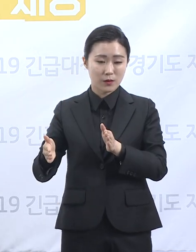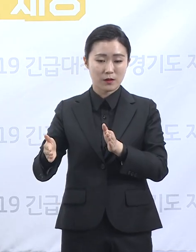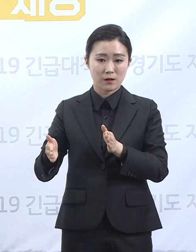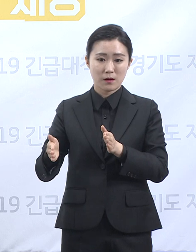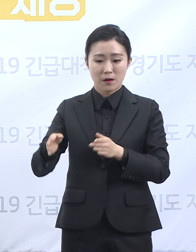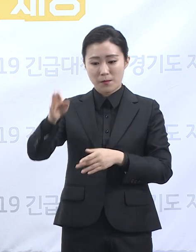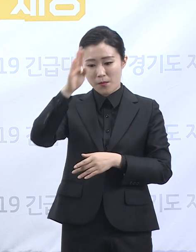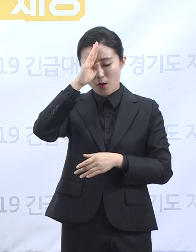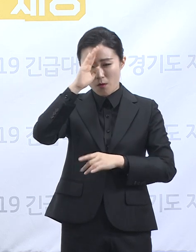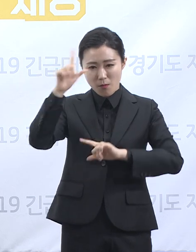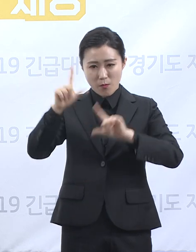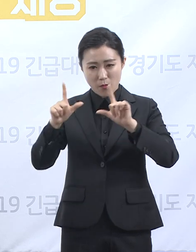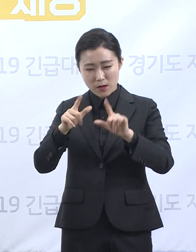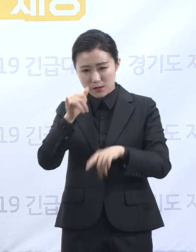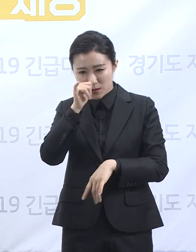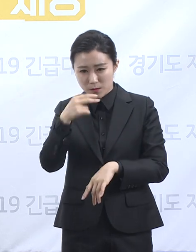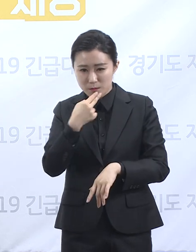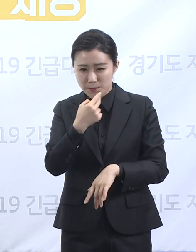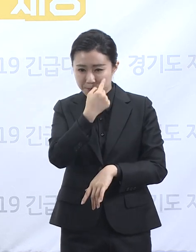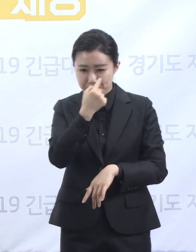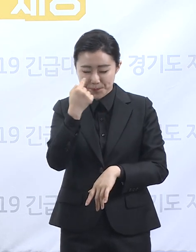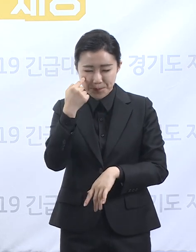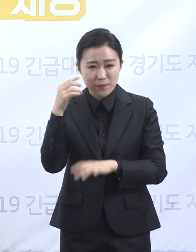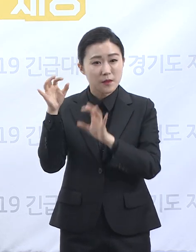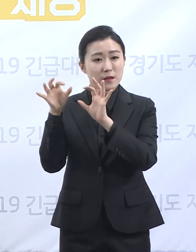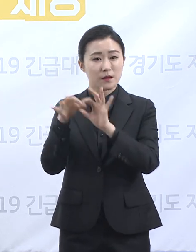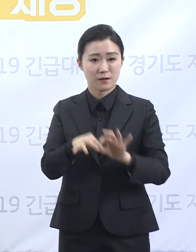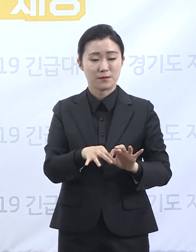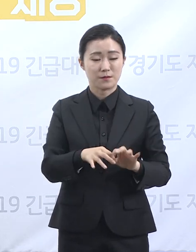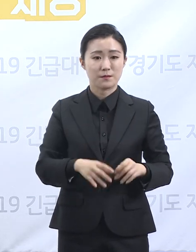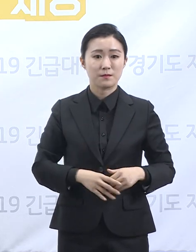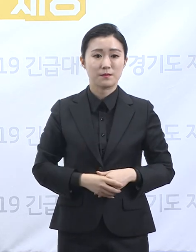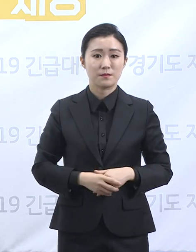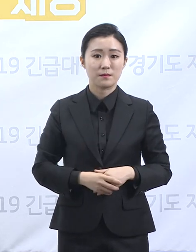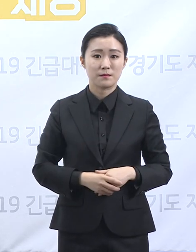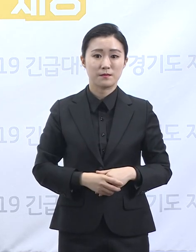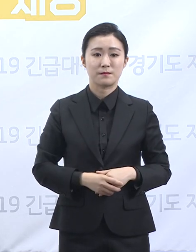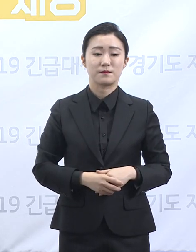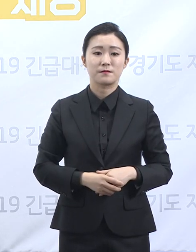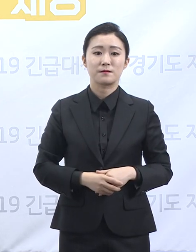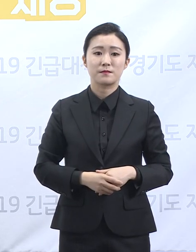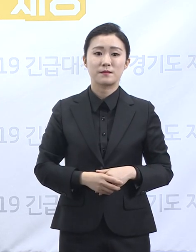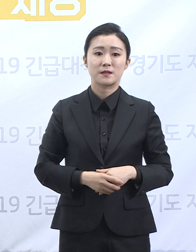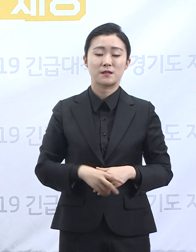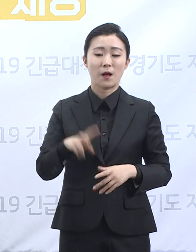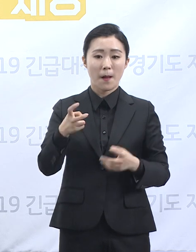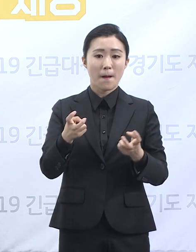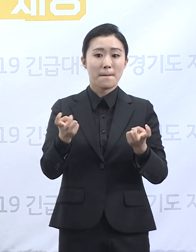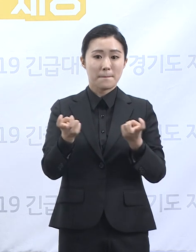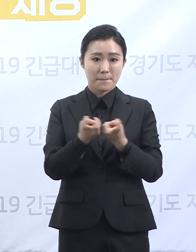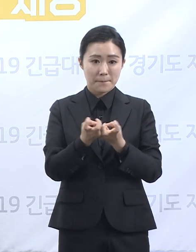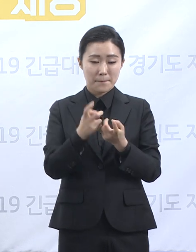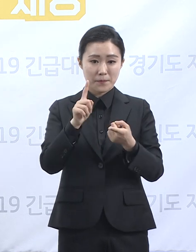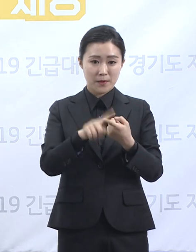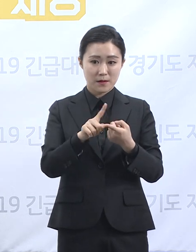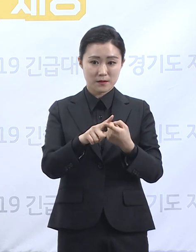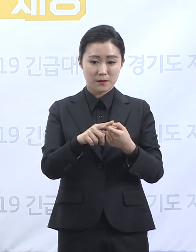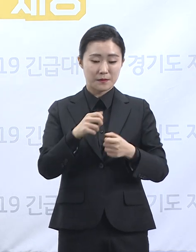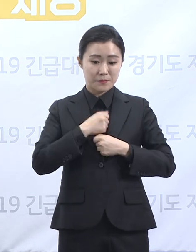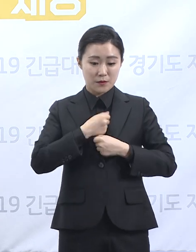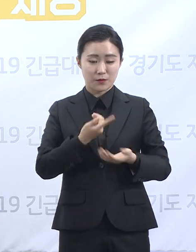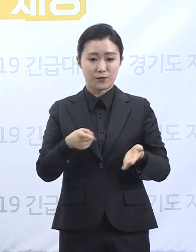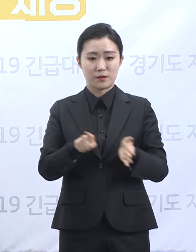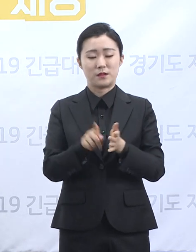나타나는지 확인하십시오. 중앙과 지방정부는 이런 핵심 방역 원칙이 지켜지도록 지원을 해야 합니다.